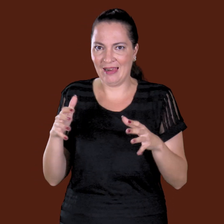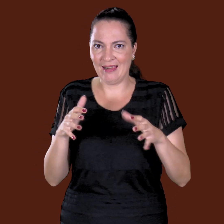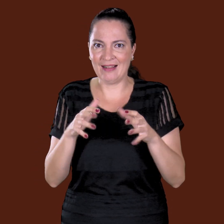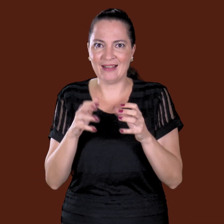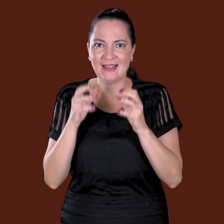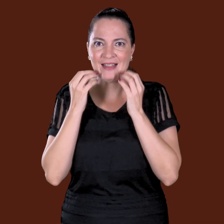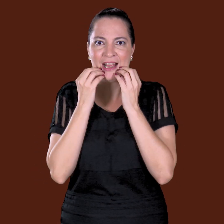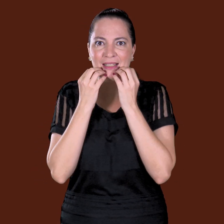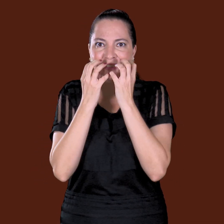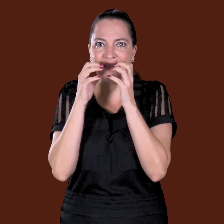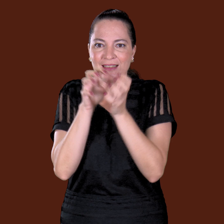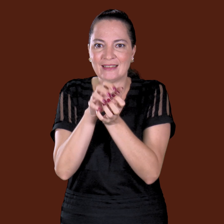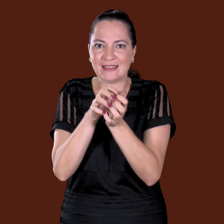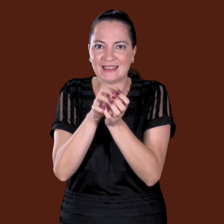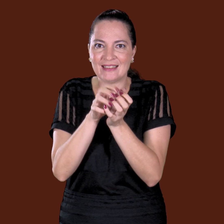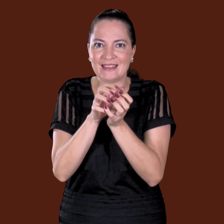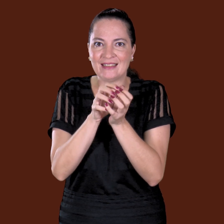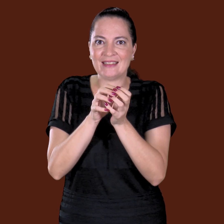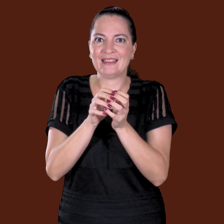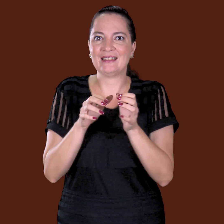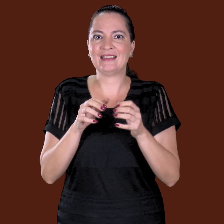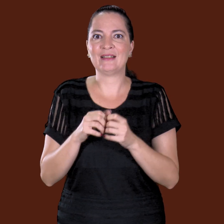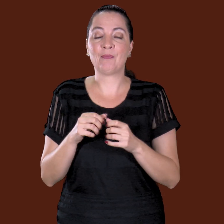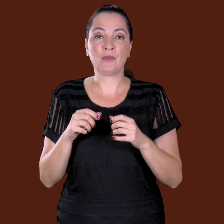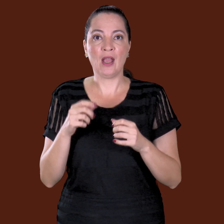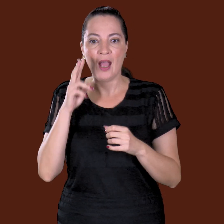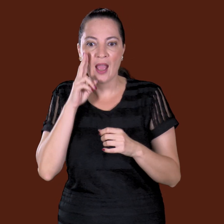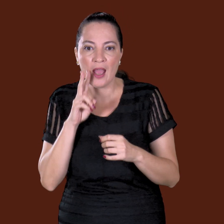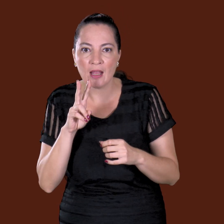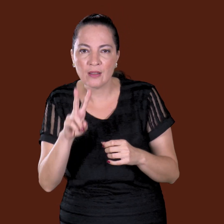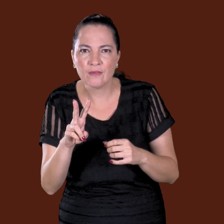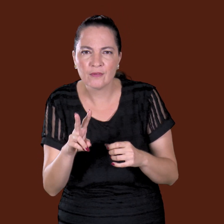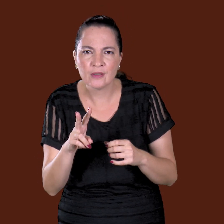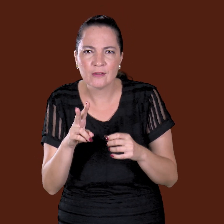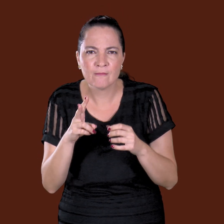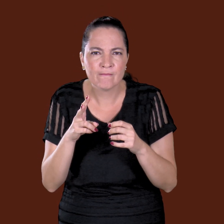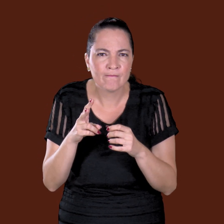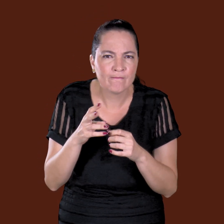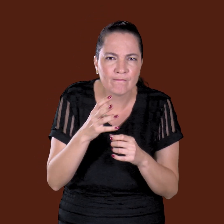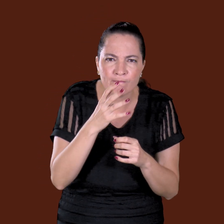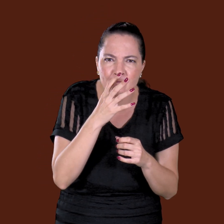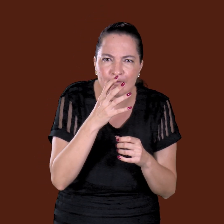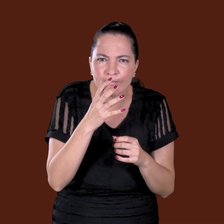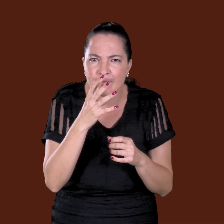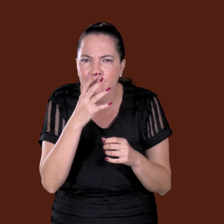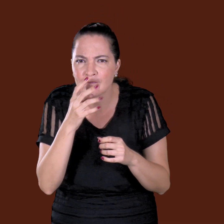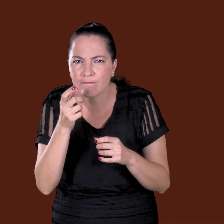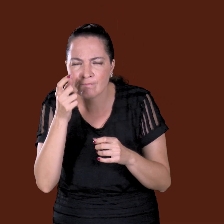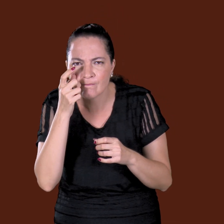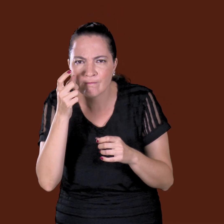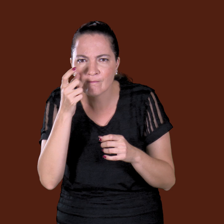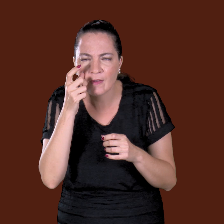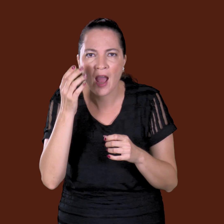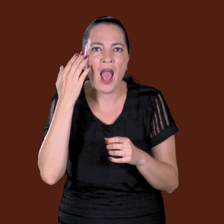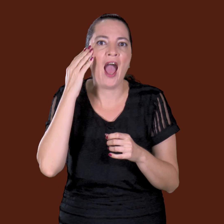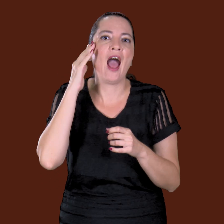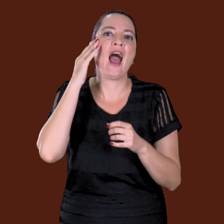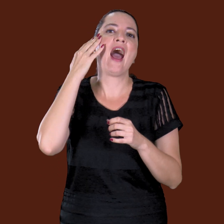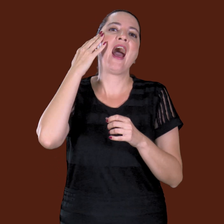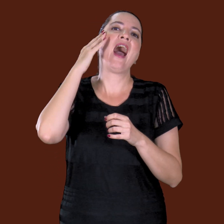até os dentinhos dela tremendo. Na hora que ela olhou bem, ela entendeu que, na verdade, era uma folha